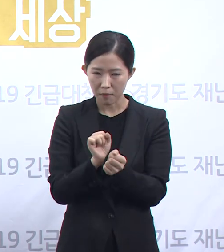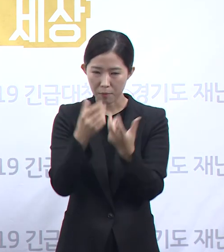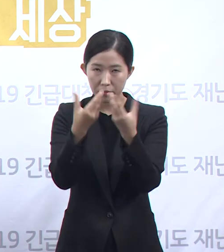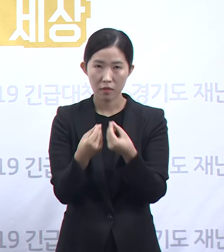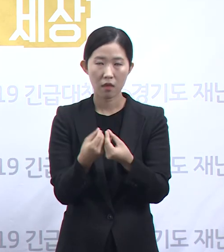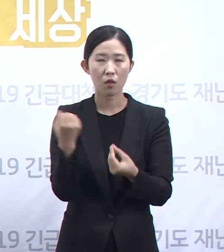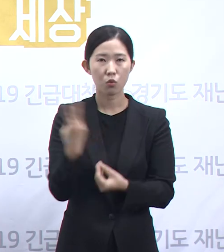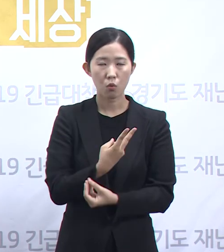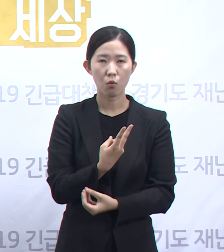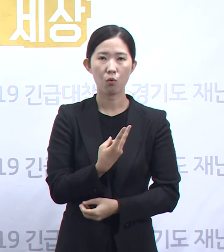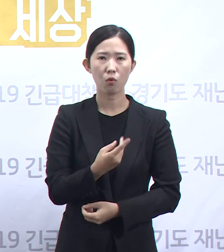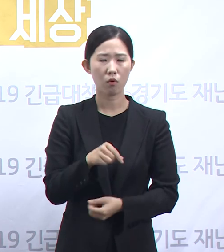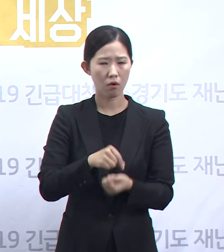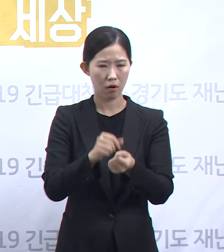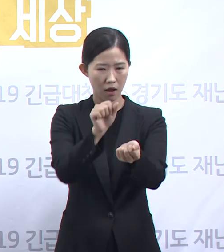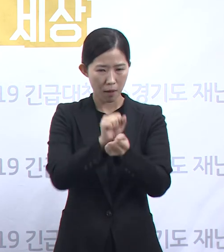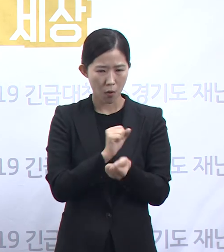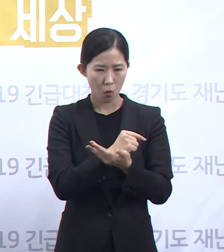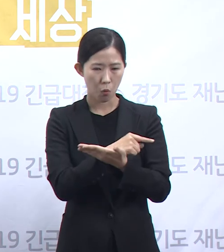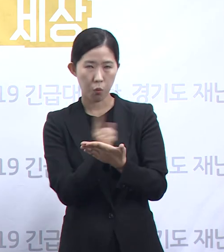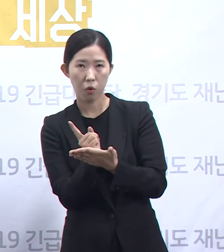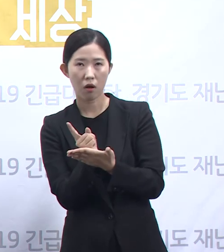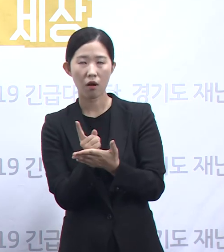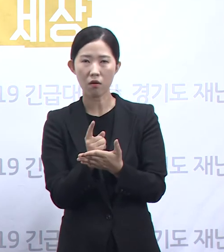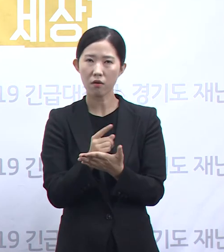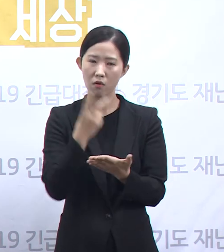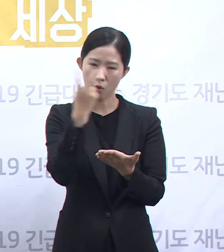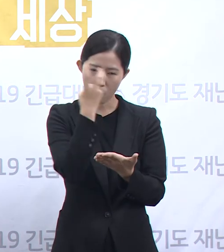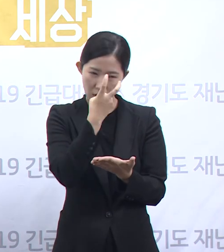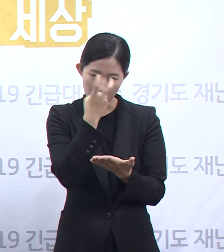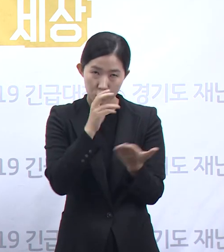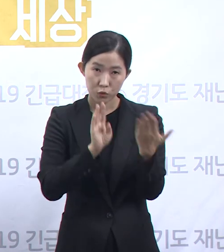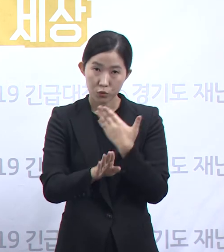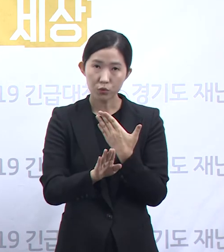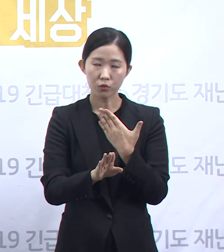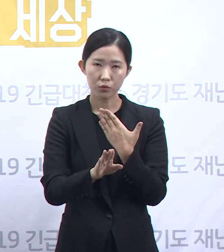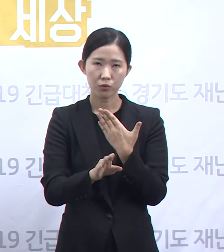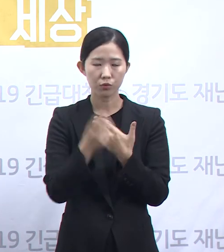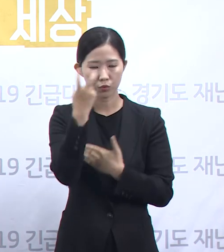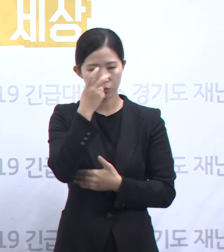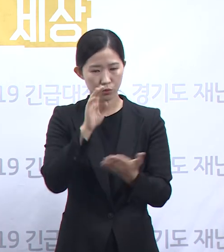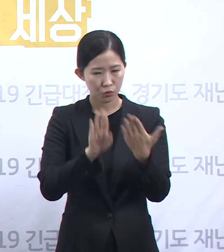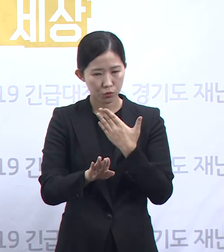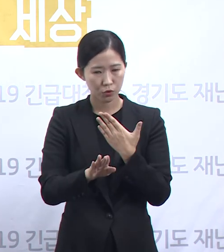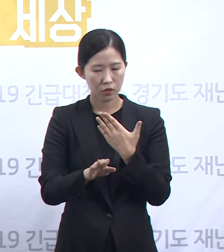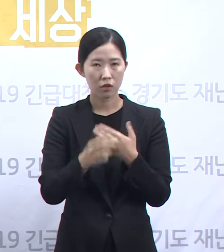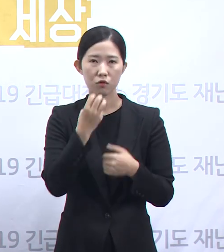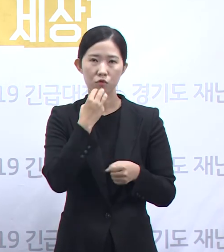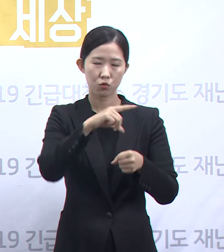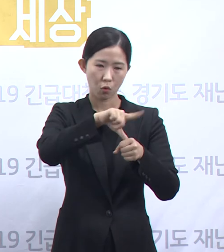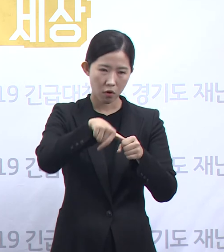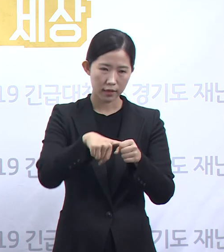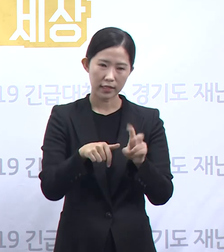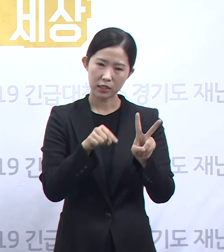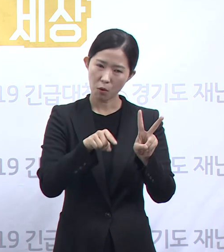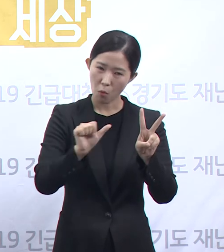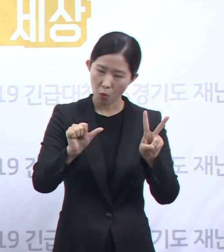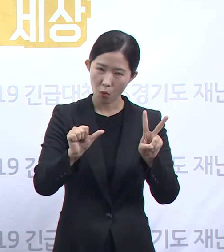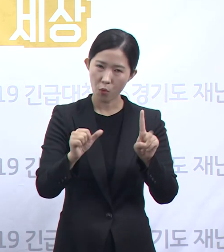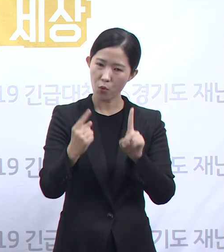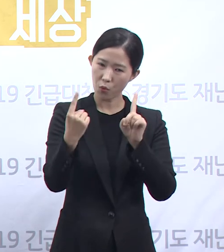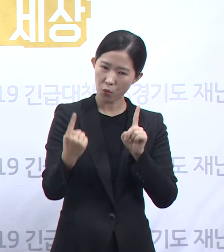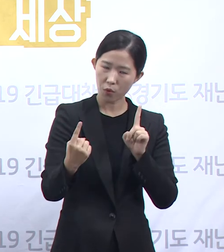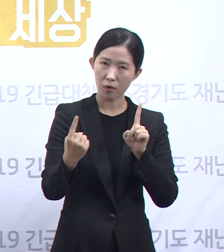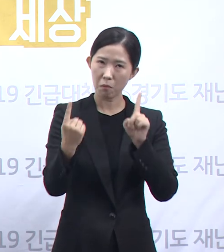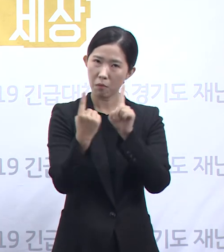재생산 지수 등을 살펴 수도권의 2.5단계 거리두기 연장 여부를 결정할 것으로 보입니다. 사회적 거리두기의